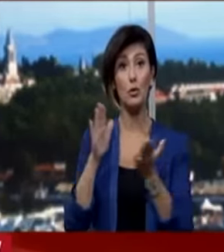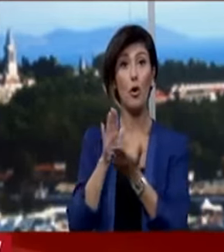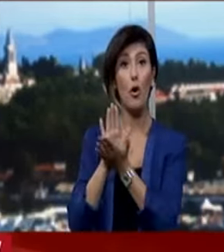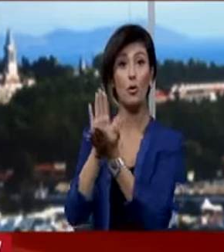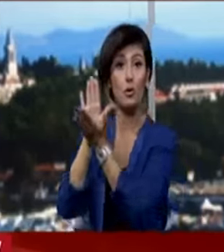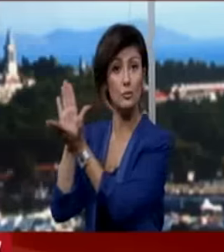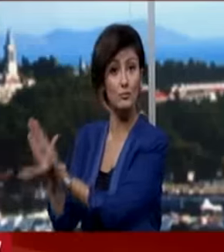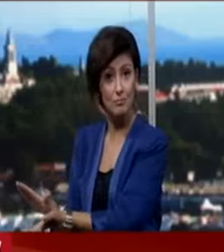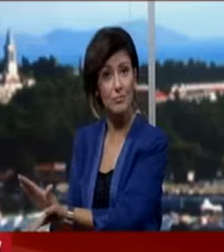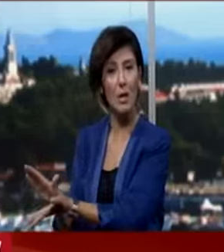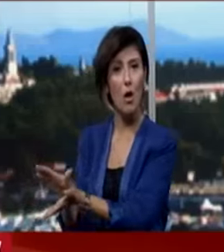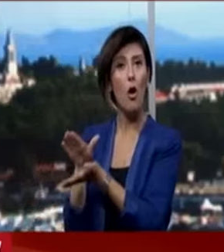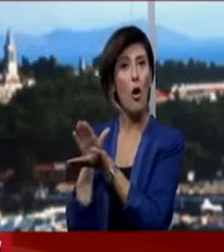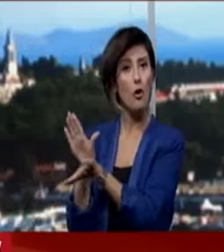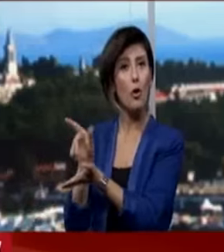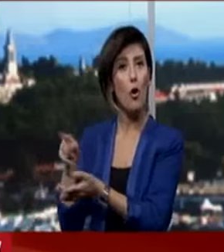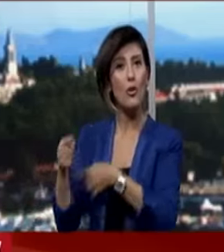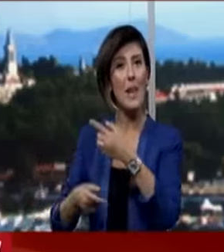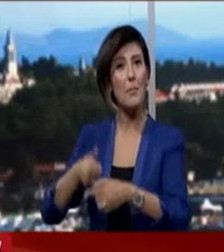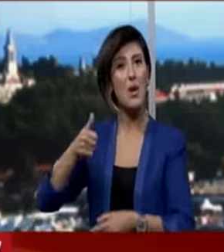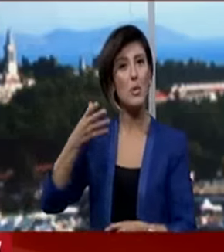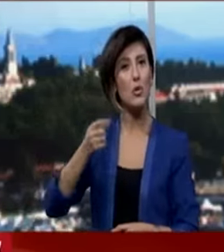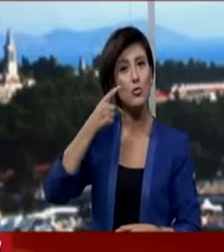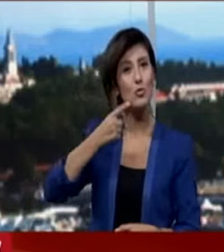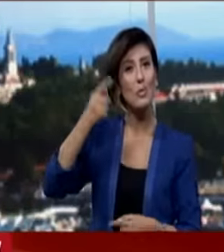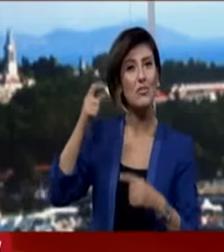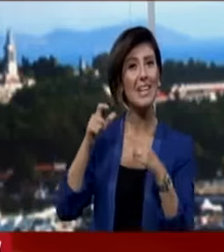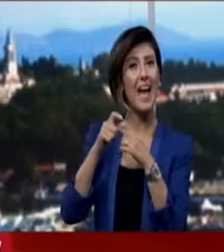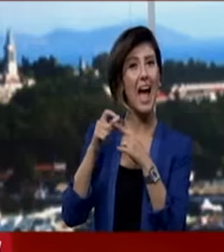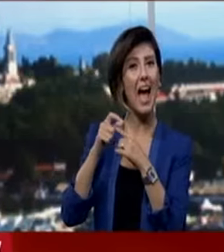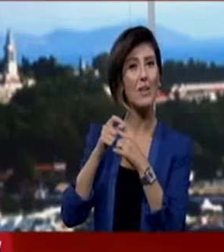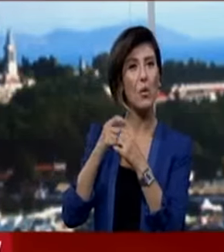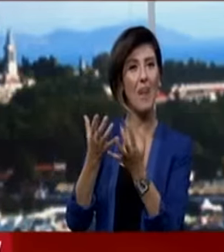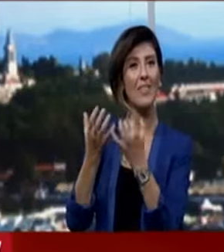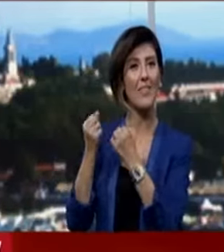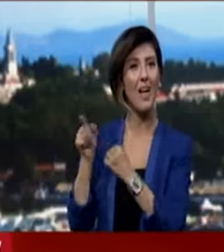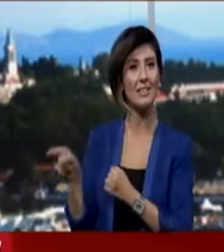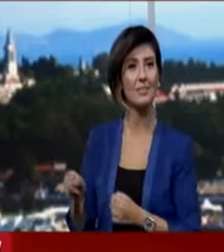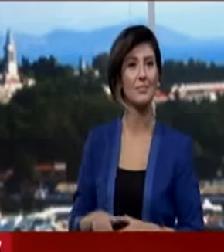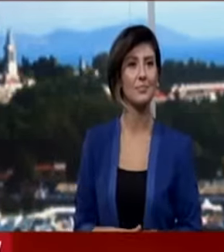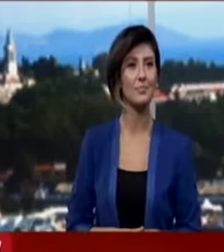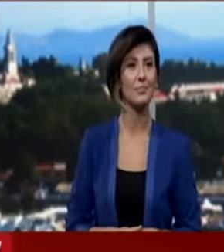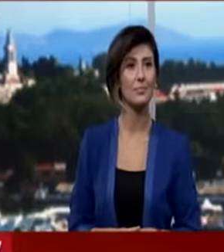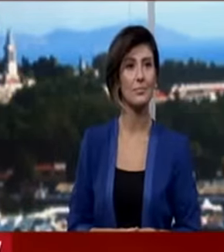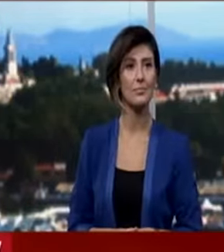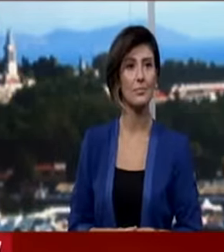Ödülüne layık görülen Altan, ödülünü o dönem başbakan olan Cumhurbaşkanı Recep Tayyip Erdoğan'dan aldı.